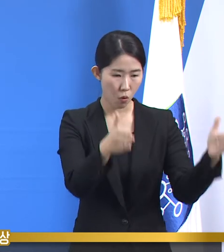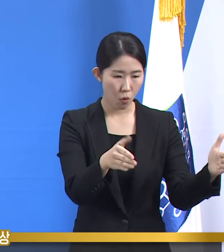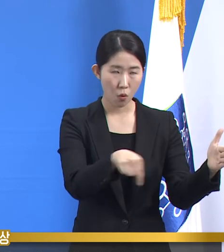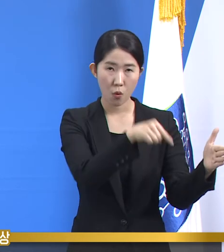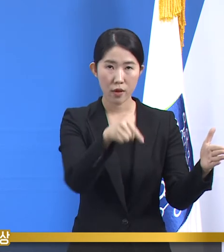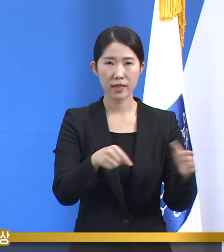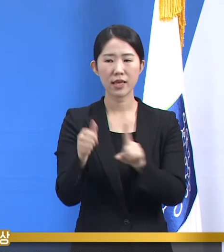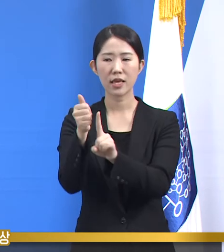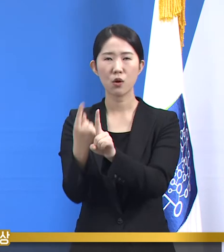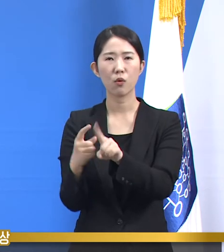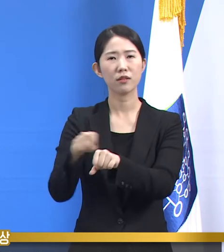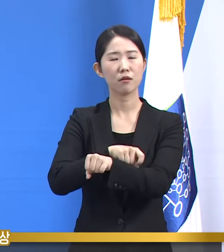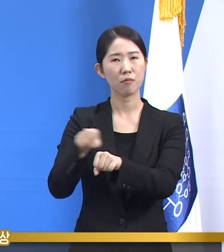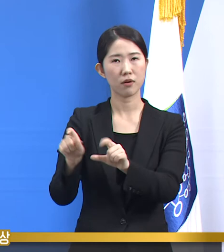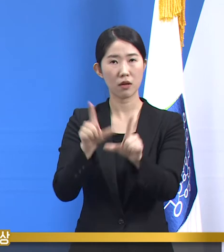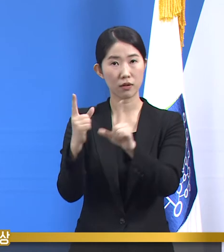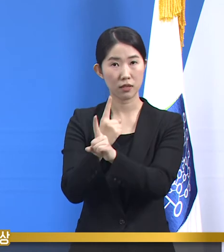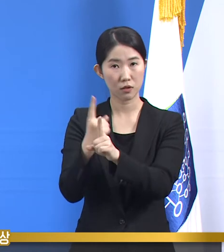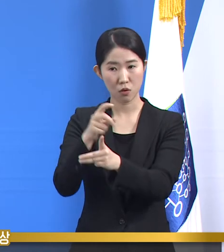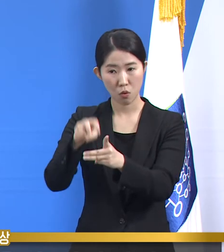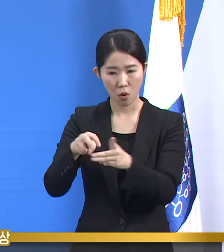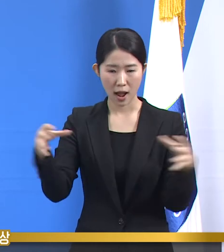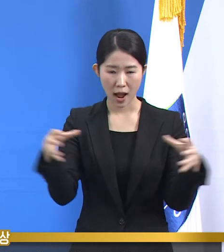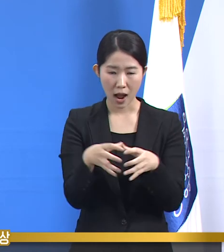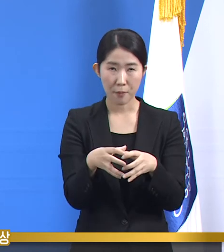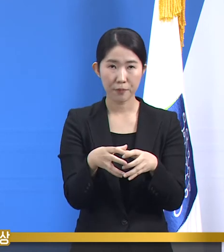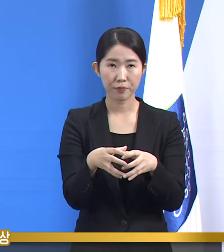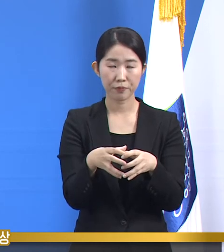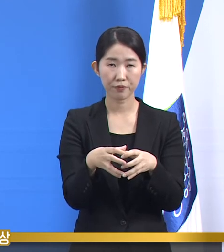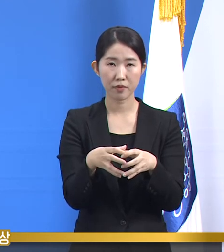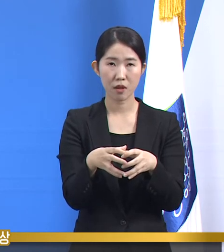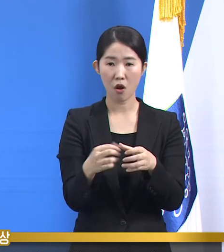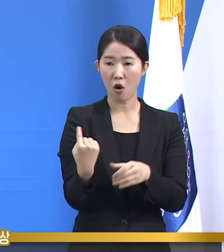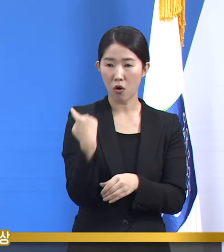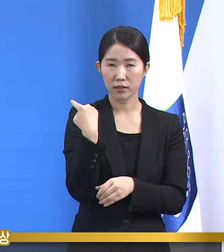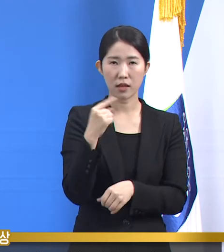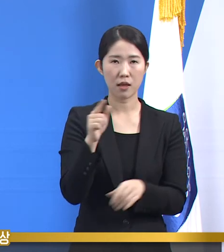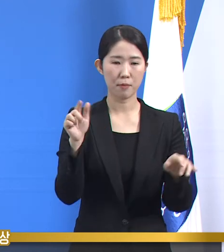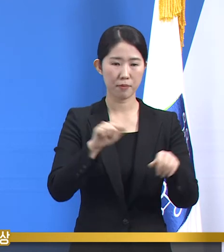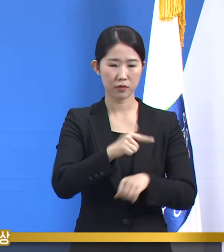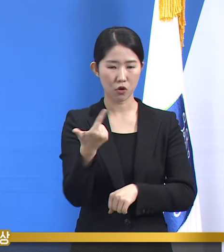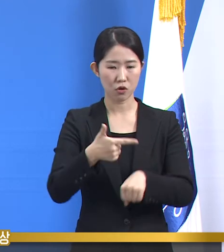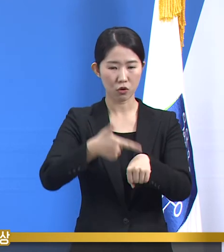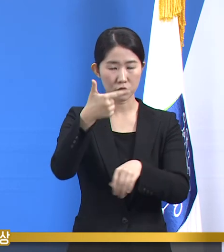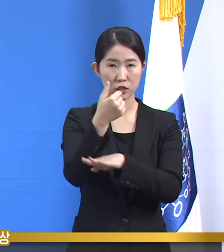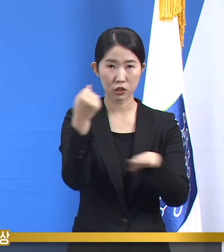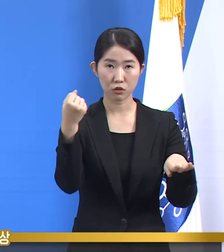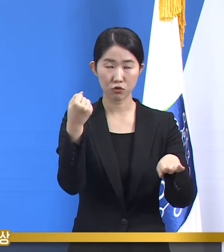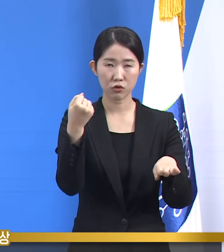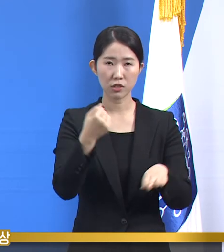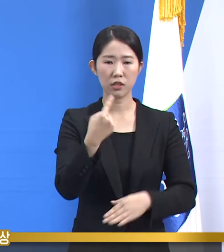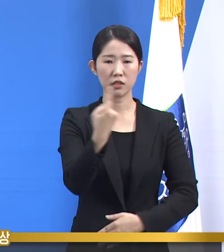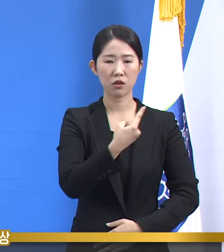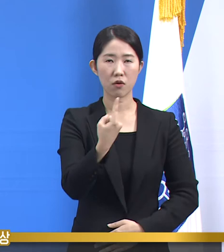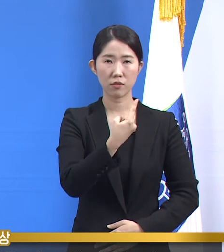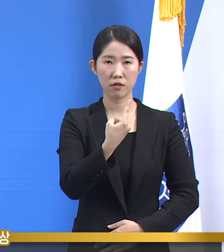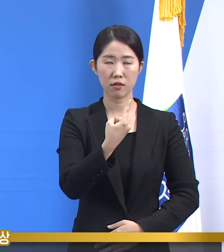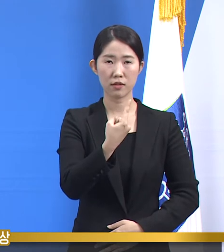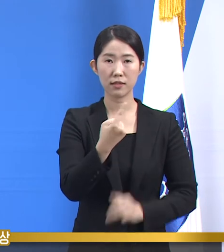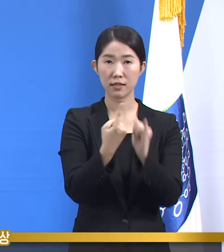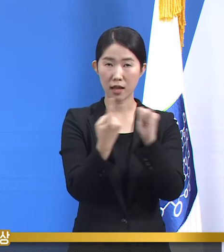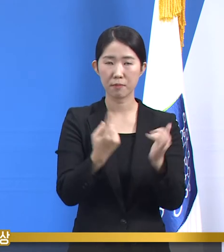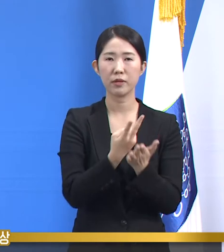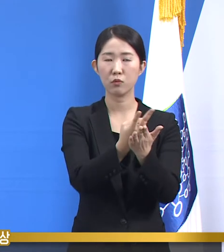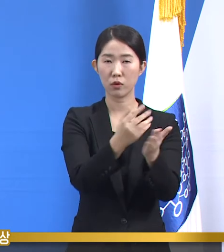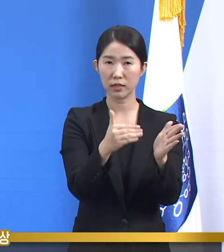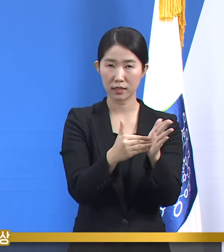특별생활치료센터에는 1월 13일 18시 기준 1301명이 입소해 있고 45.4%